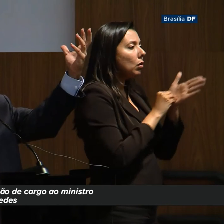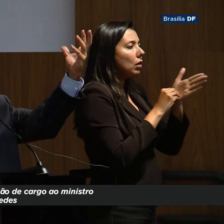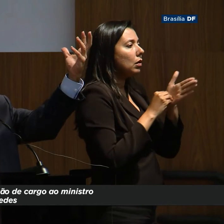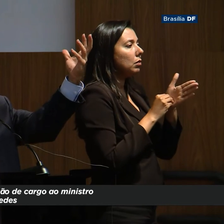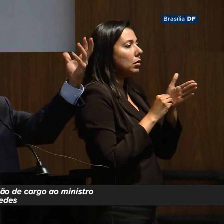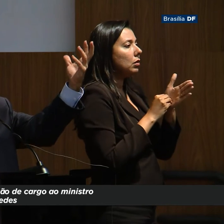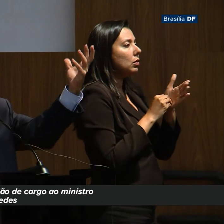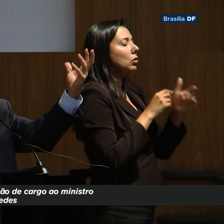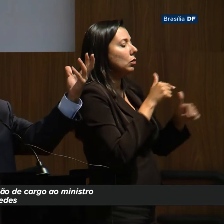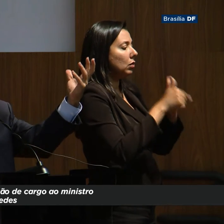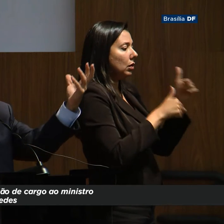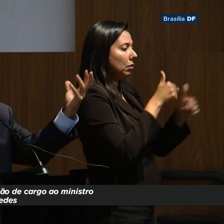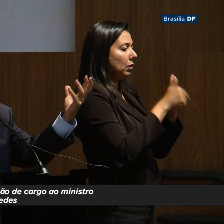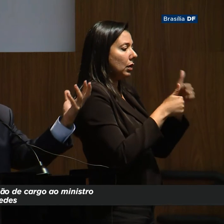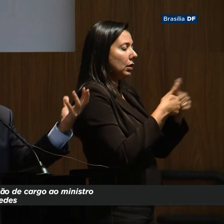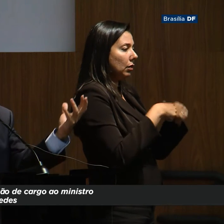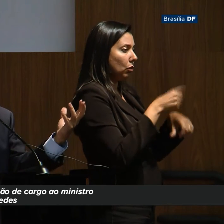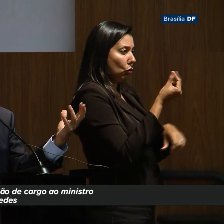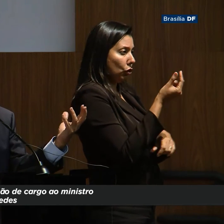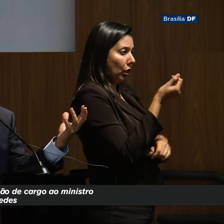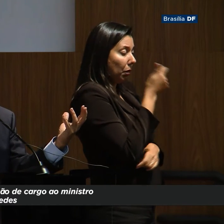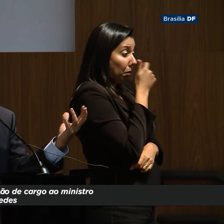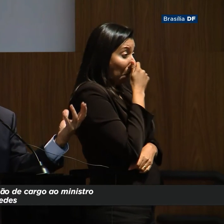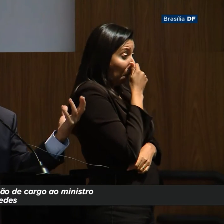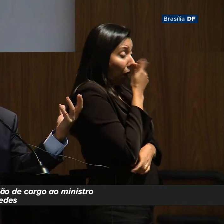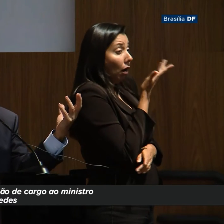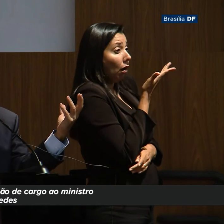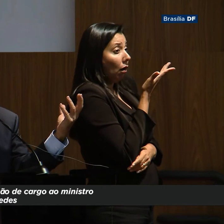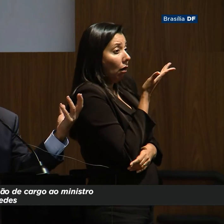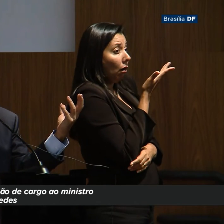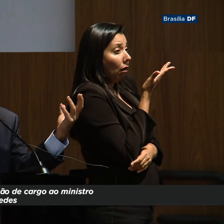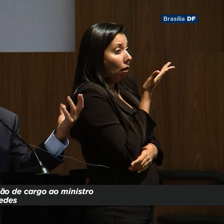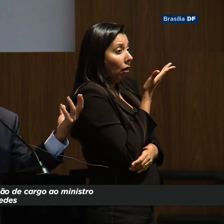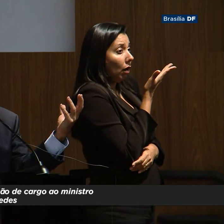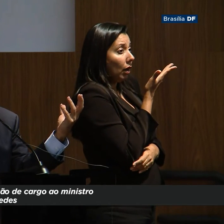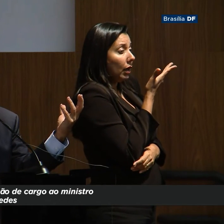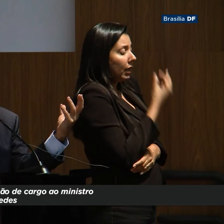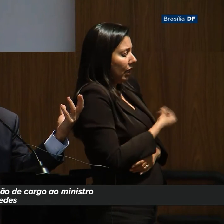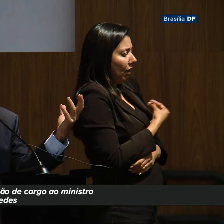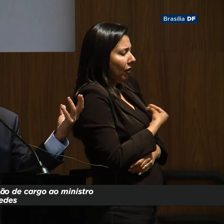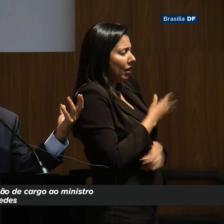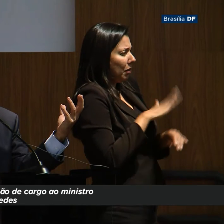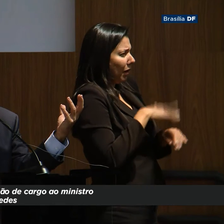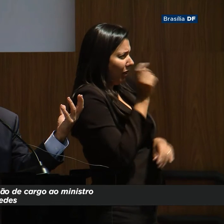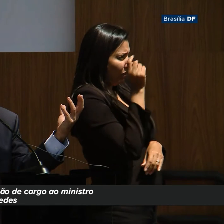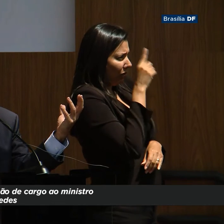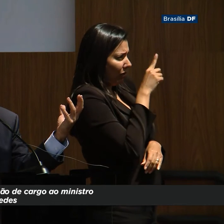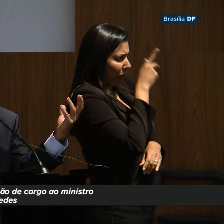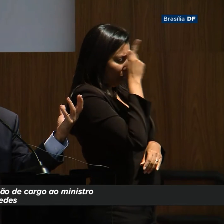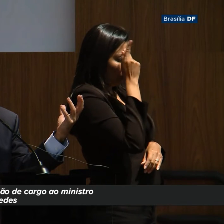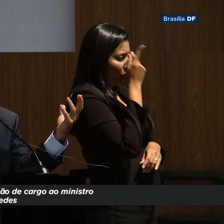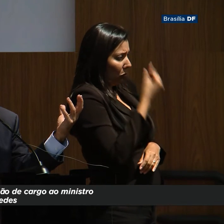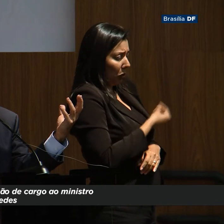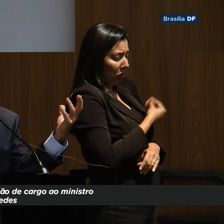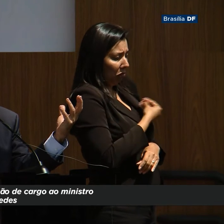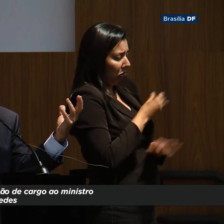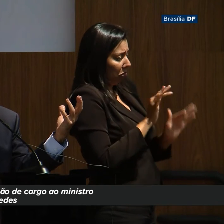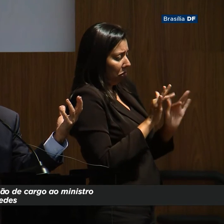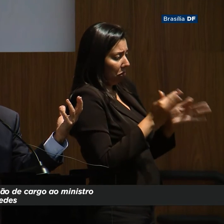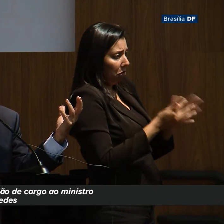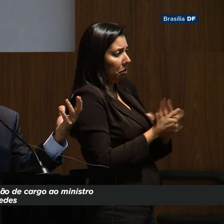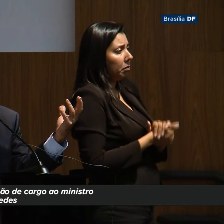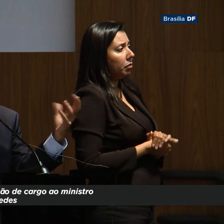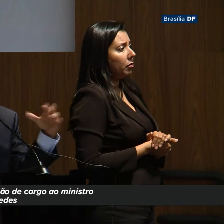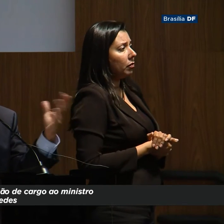esse mercado que estava com o dinheiro apertado e a vida fica um pouco mais difícil para quem vivia à sombra do Estado.